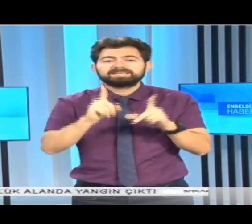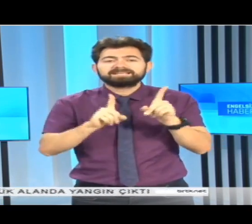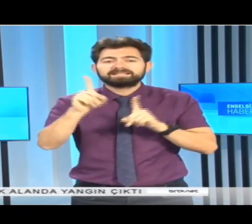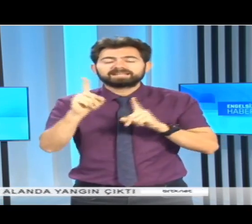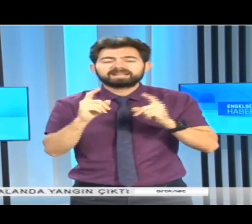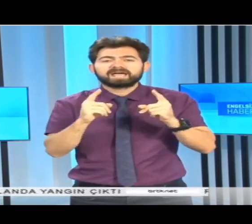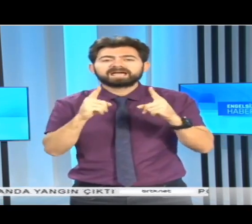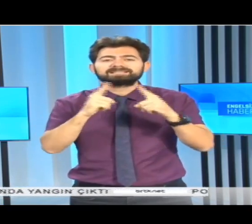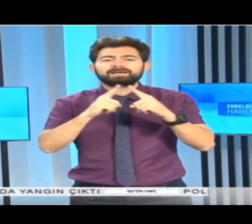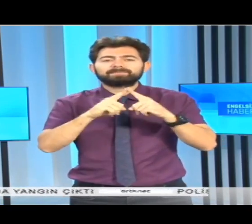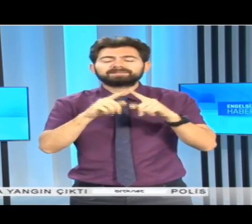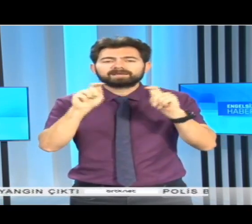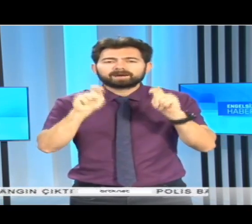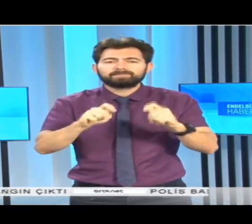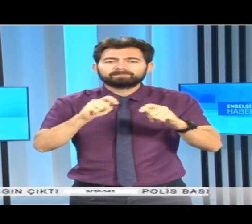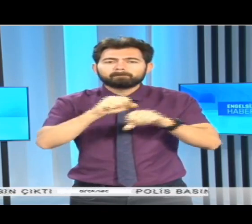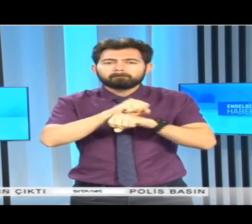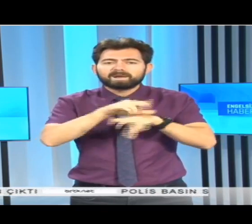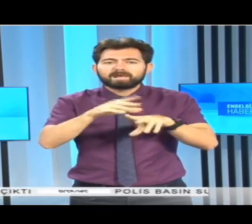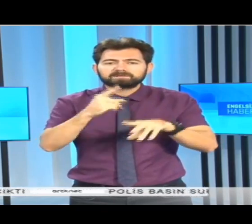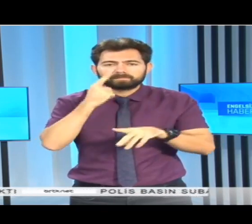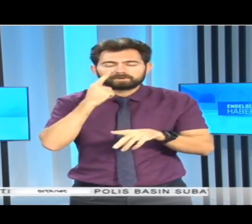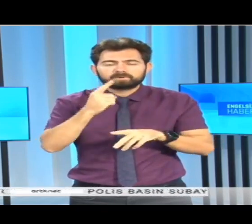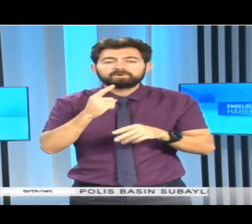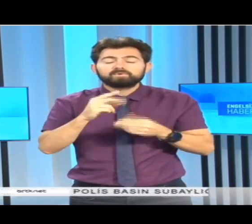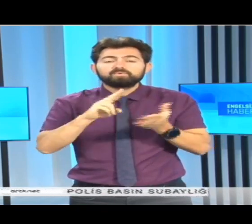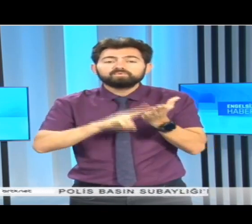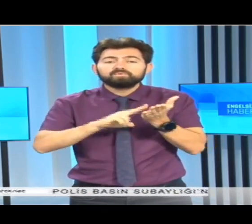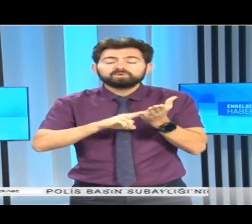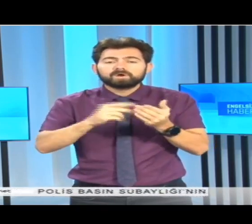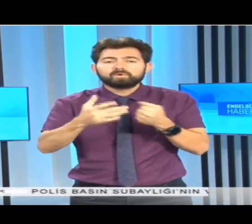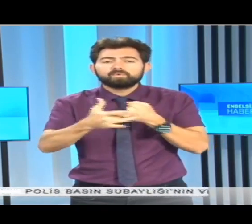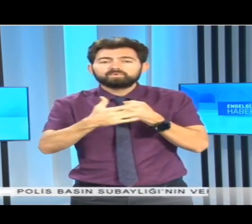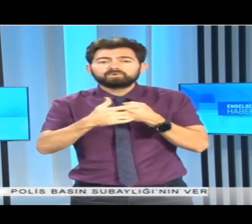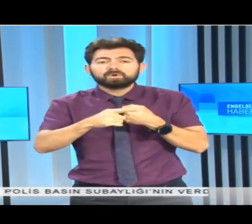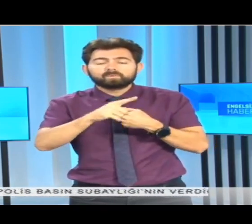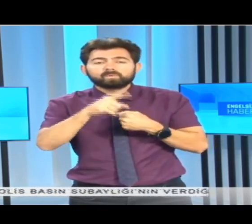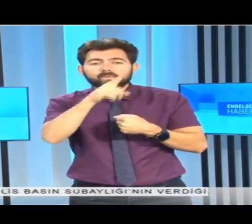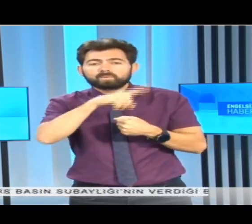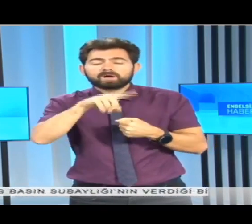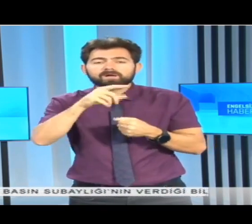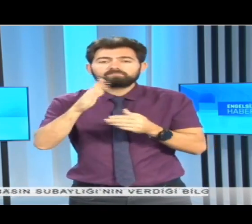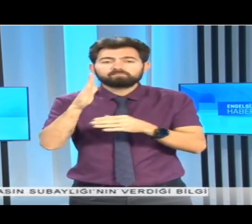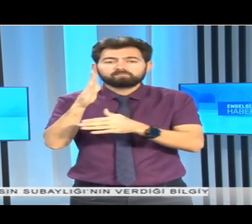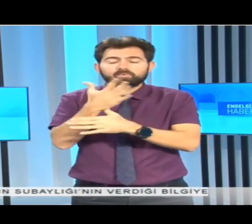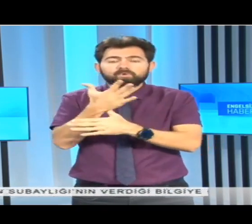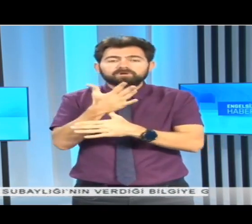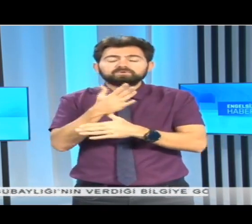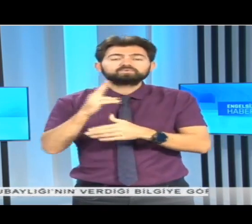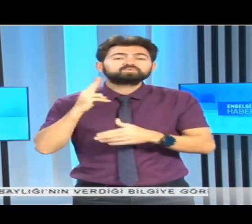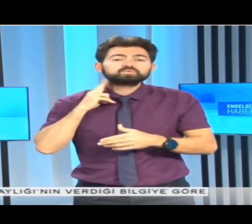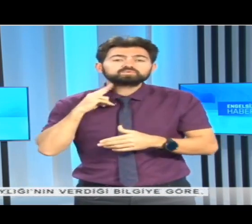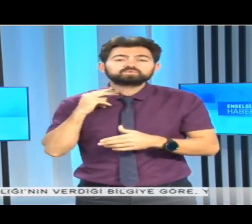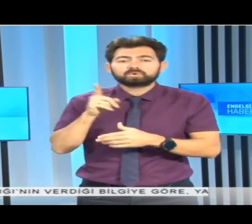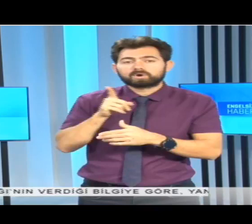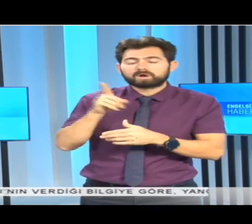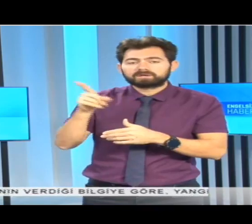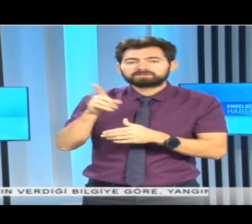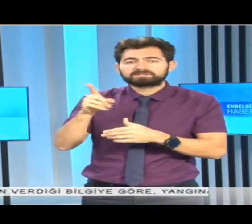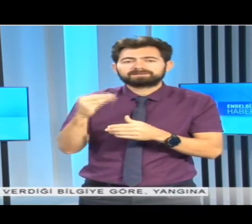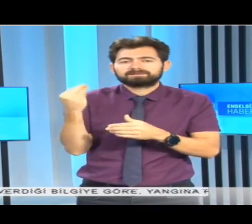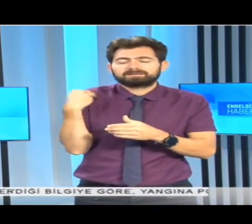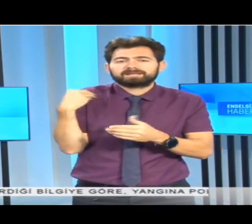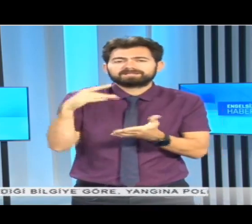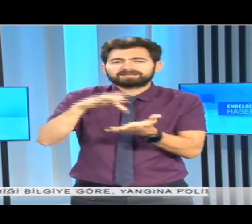paylaşımda üye ülke büyükelçilerinin Rusya'ya yönelik yeni yaptırımlarda